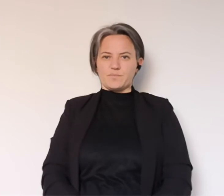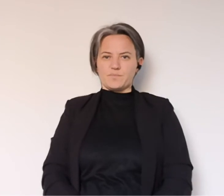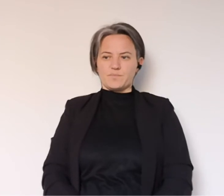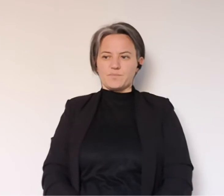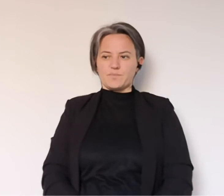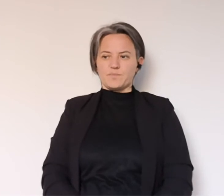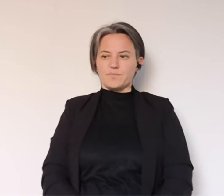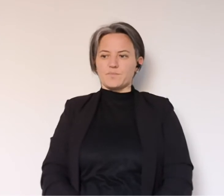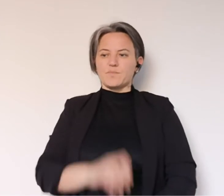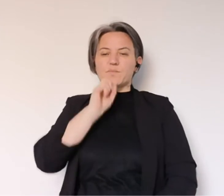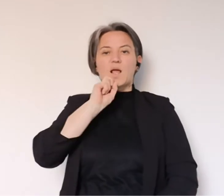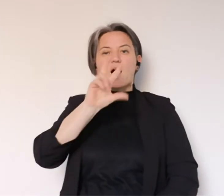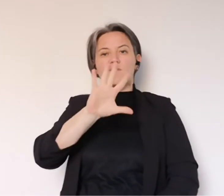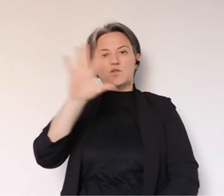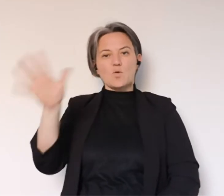chiusi.